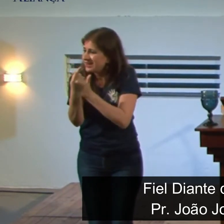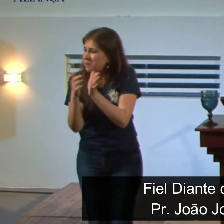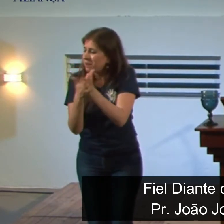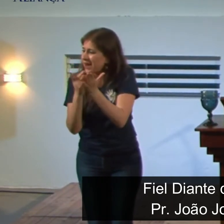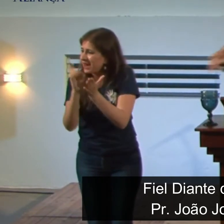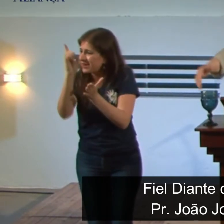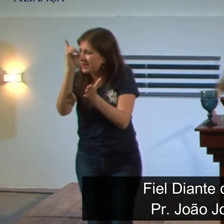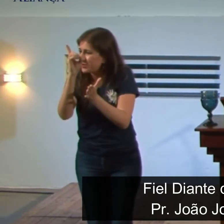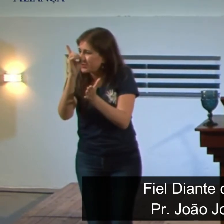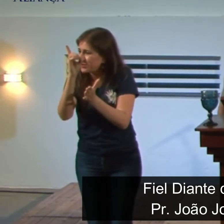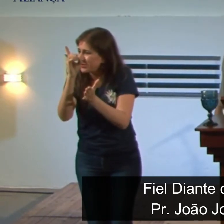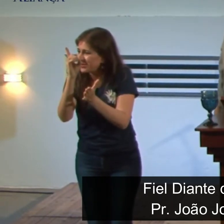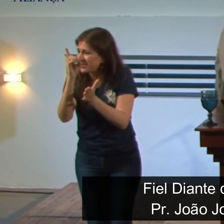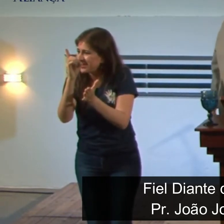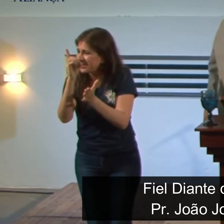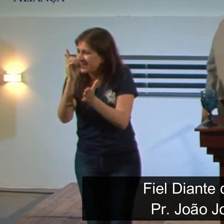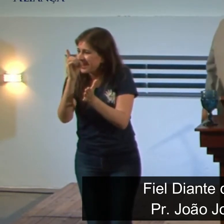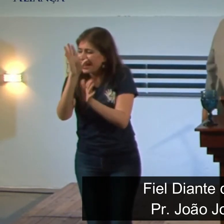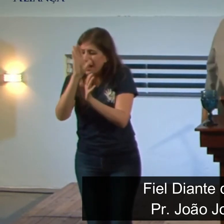vai se desenrolar a partir daqueles feitos criação e queda